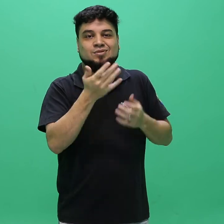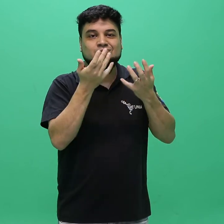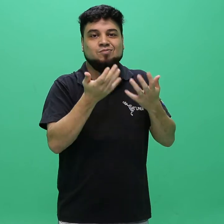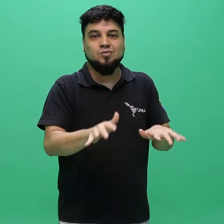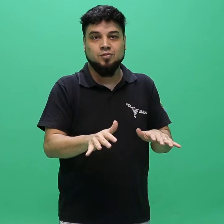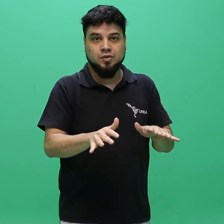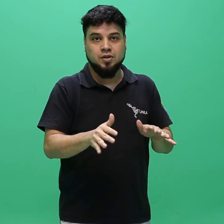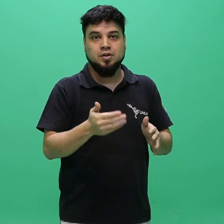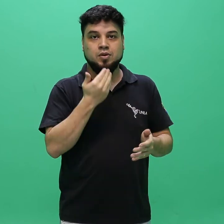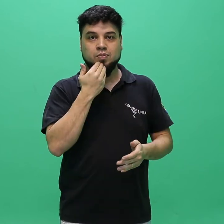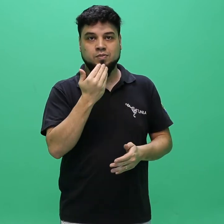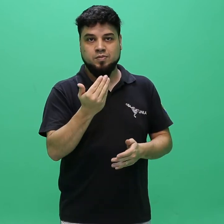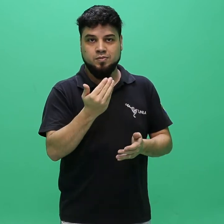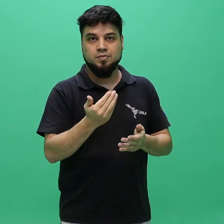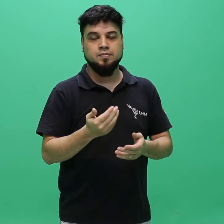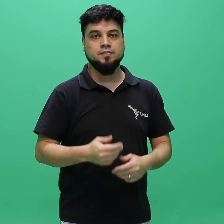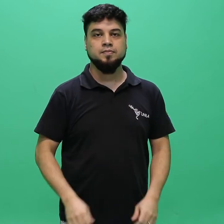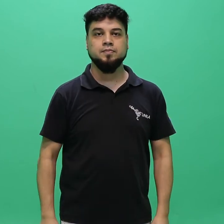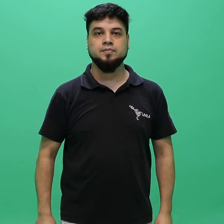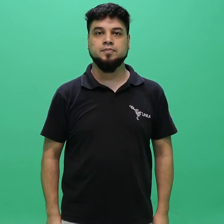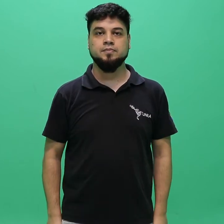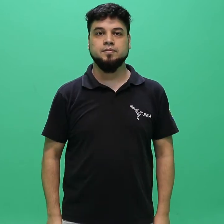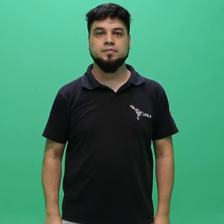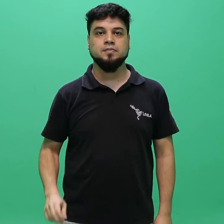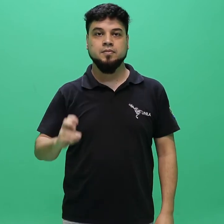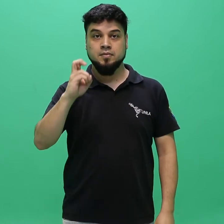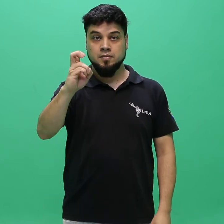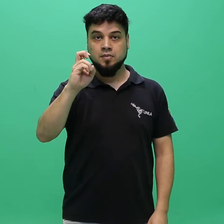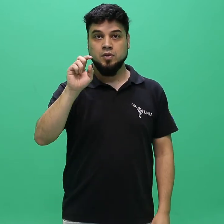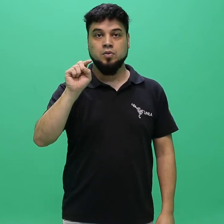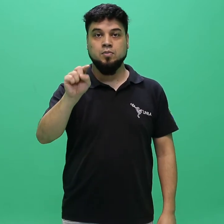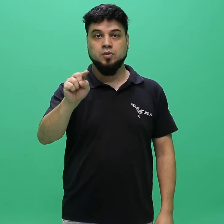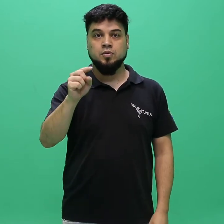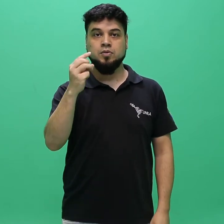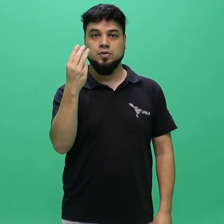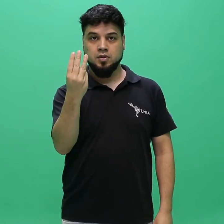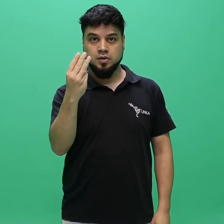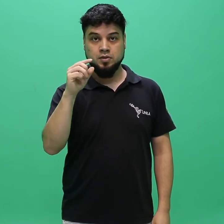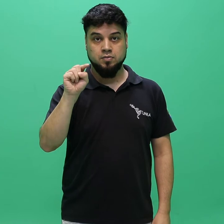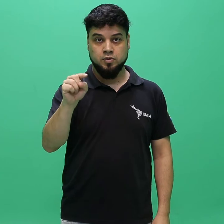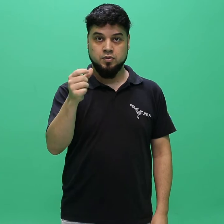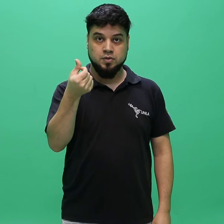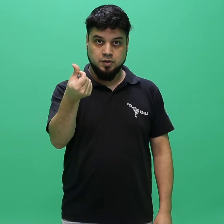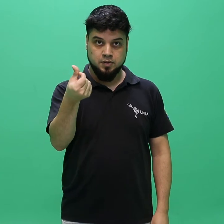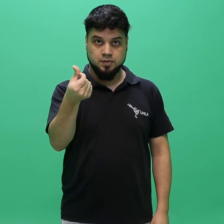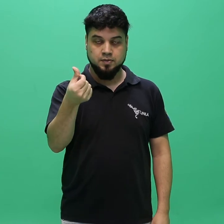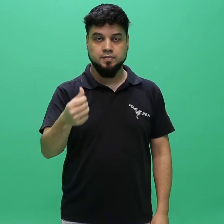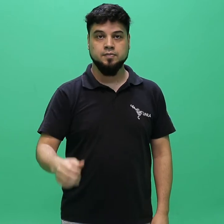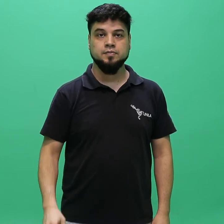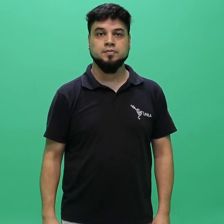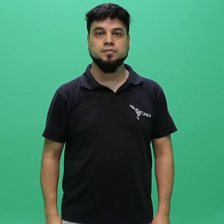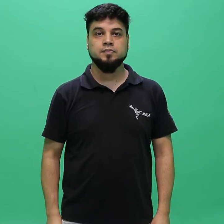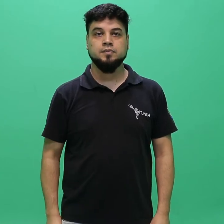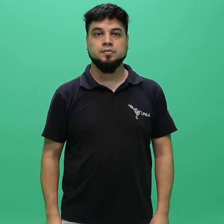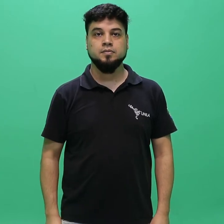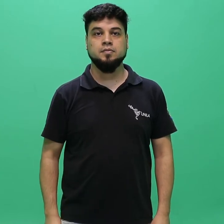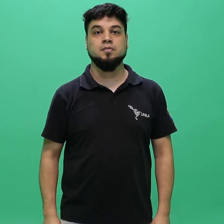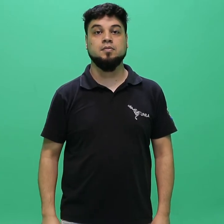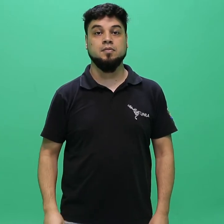.3.6. É de responsabilidade do candidato que os documentos digitalizados